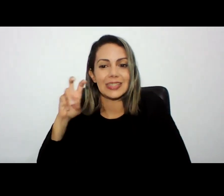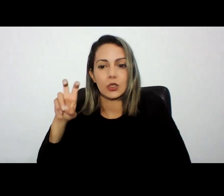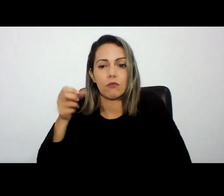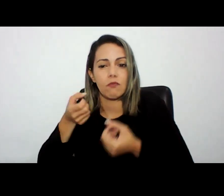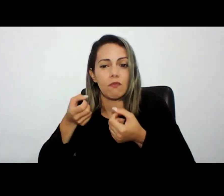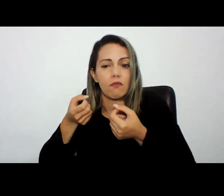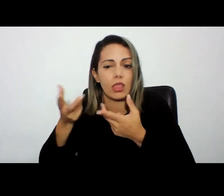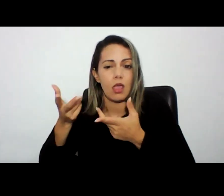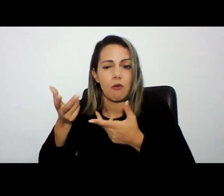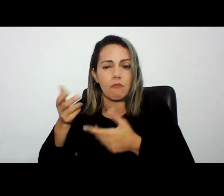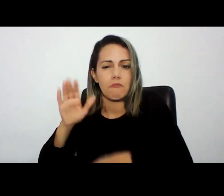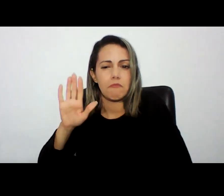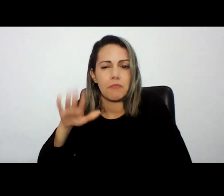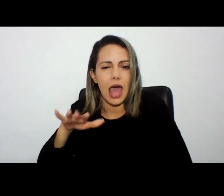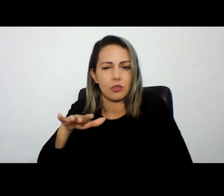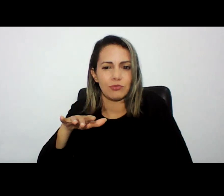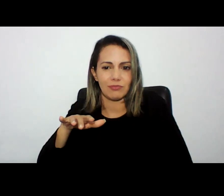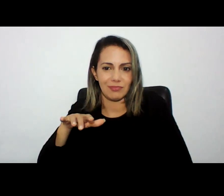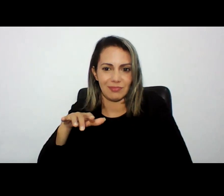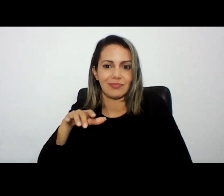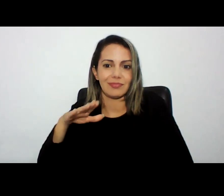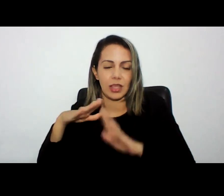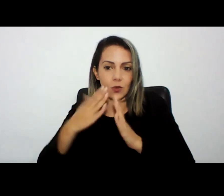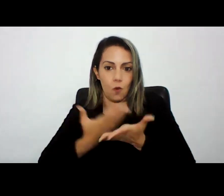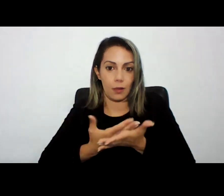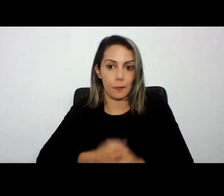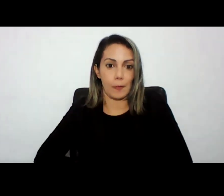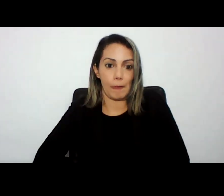buscando oferir lucro ele mesmo não tinha nem